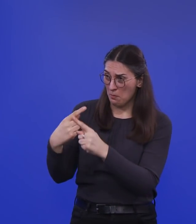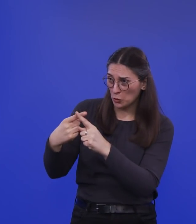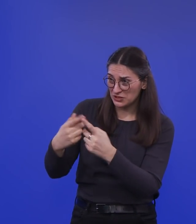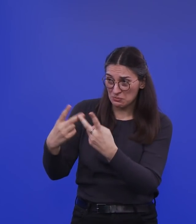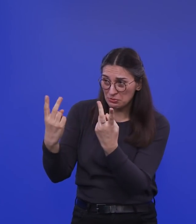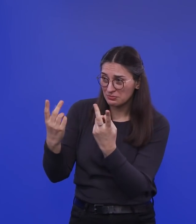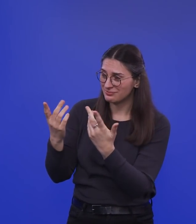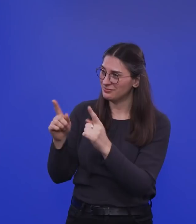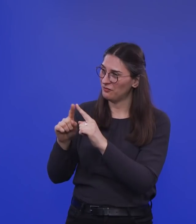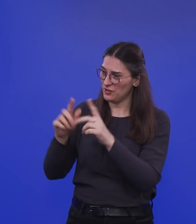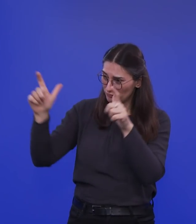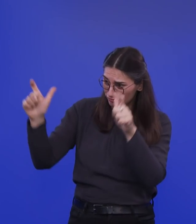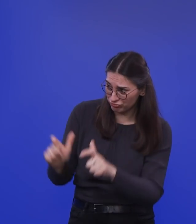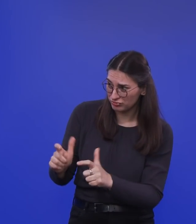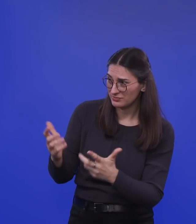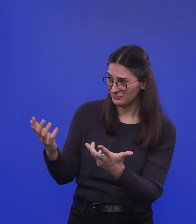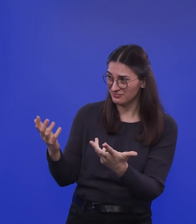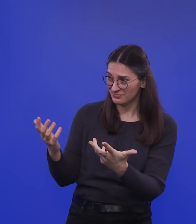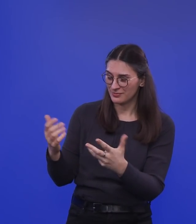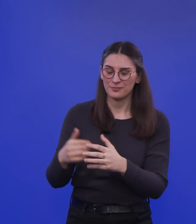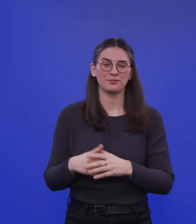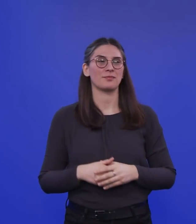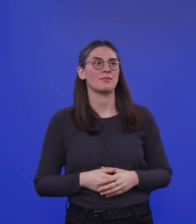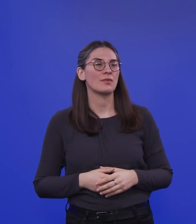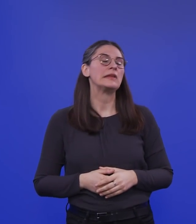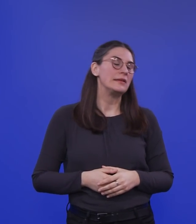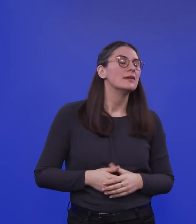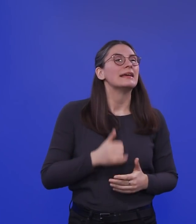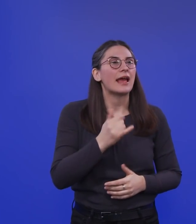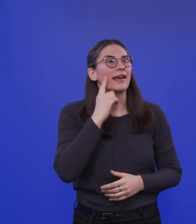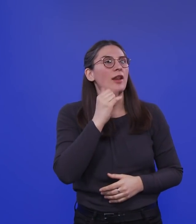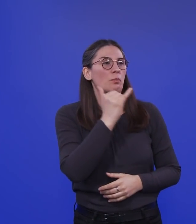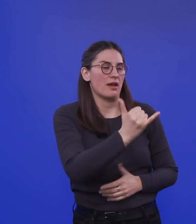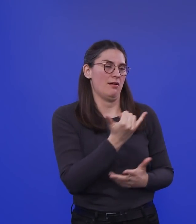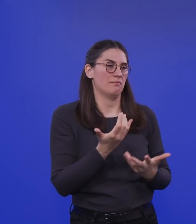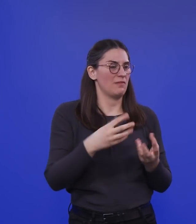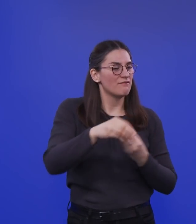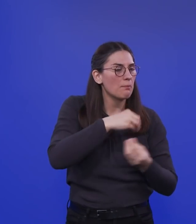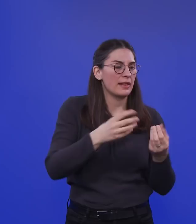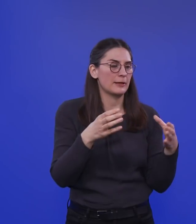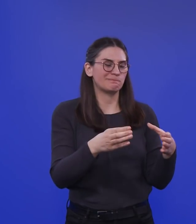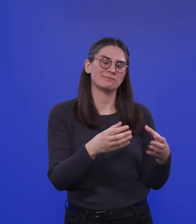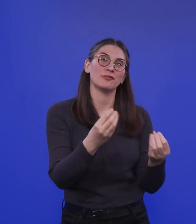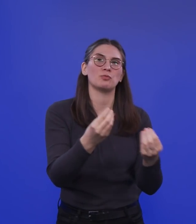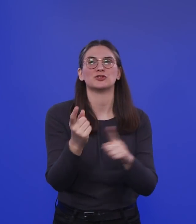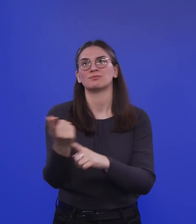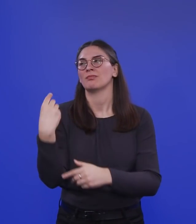eindämmend auswirkt, auch in der Familiensituation. Ja, das denke ich schon. Also das ist natürlich wieder mal so eine, fast so eine